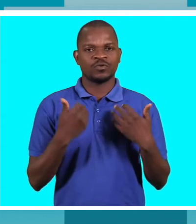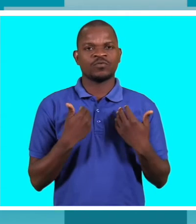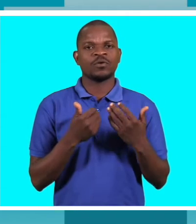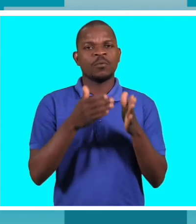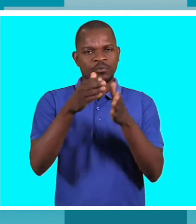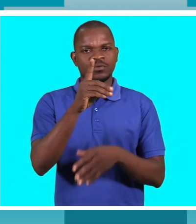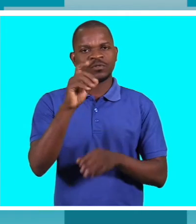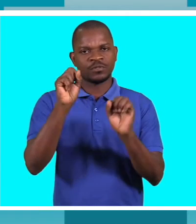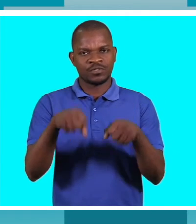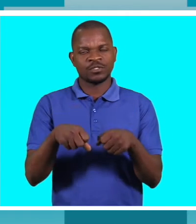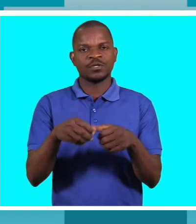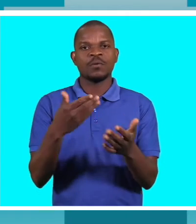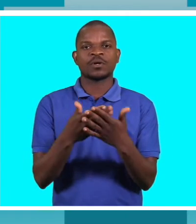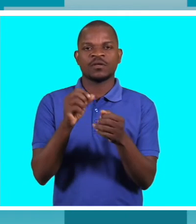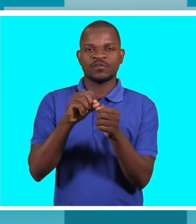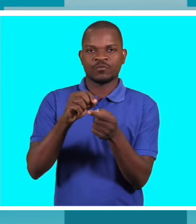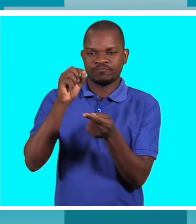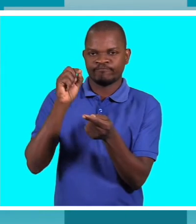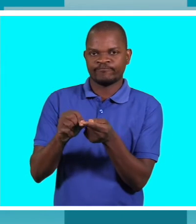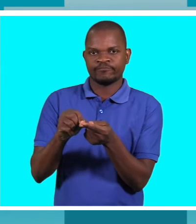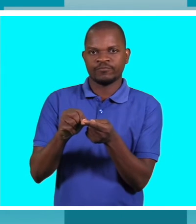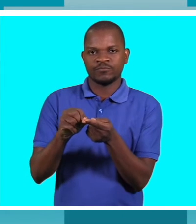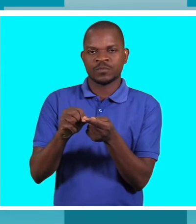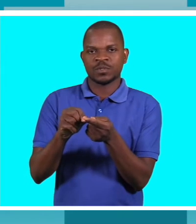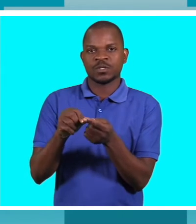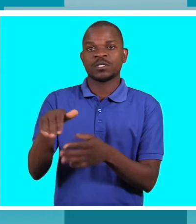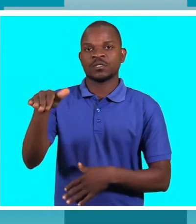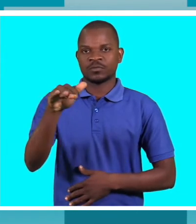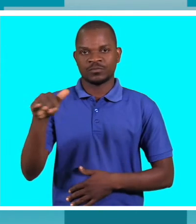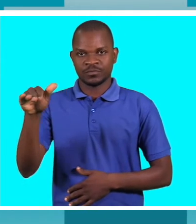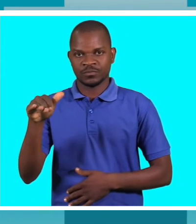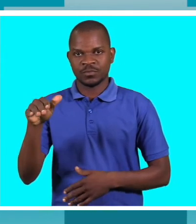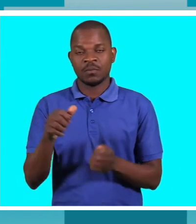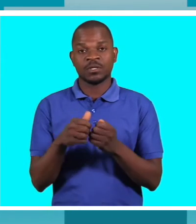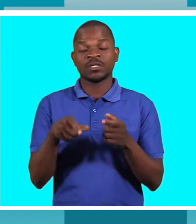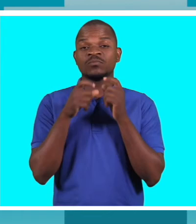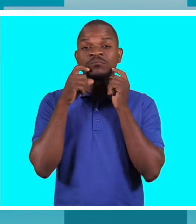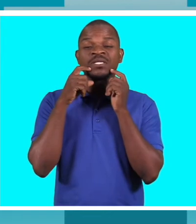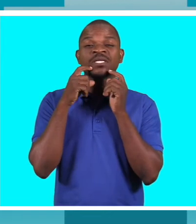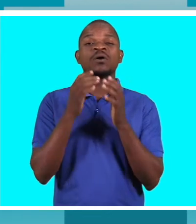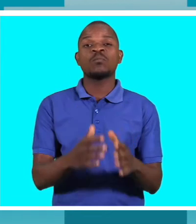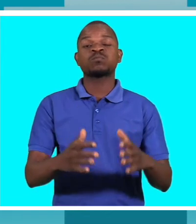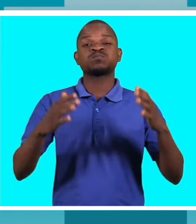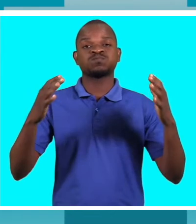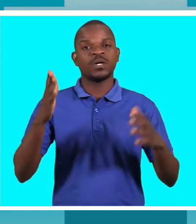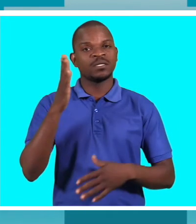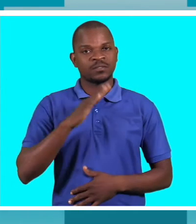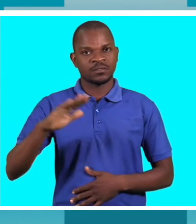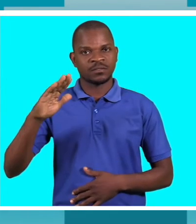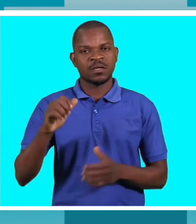testagem aos seus pares ao nível das comunidades. Mas sabemos que este país é vasto, é preciso que todos nós, como sociedade